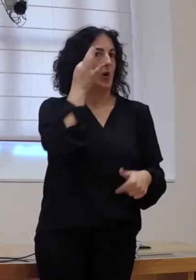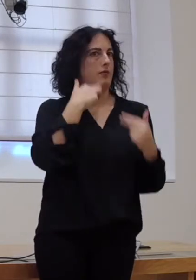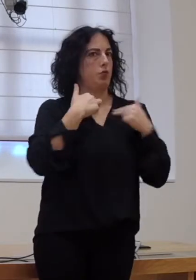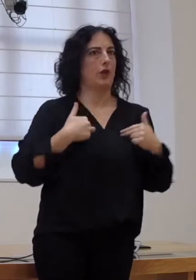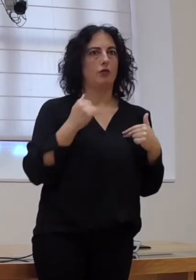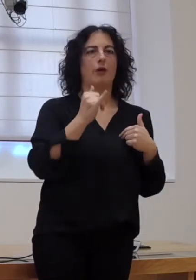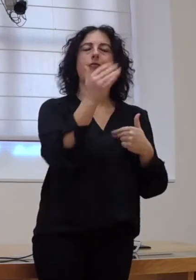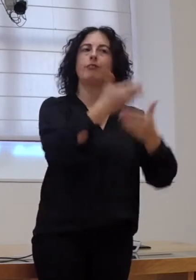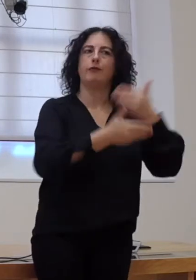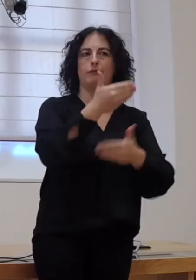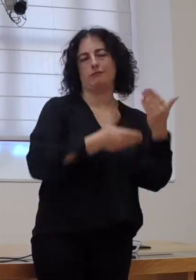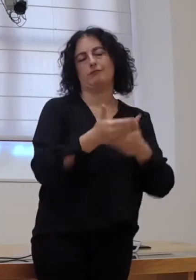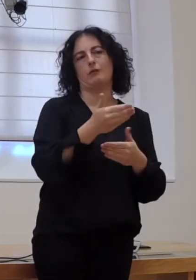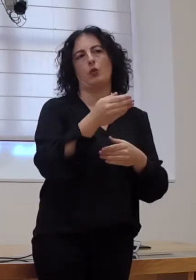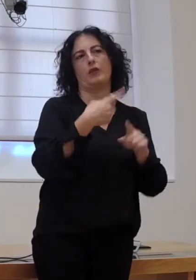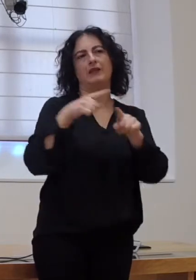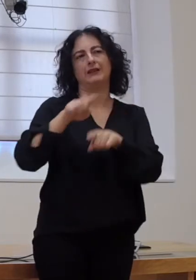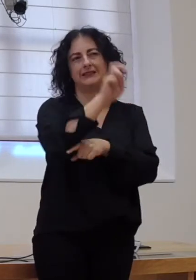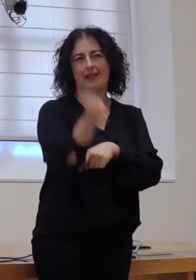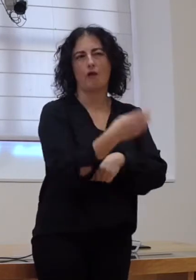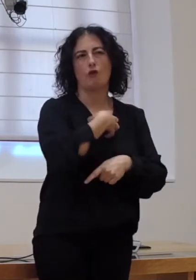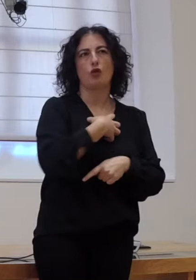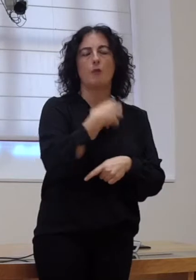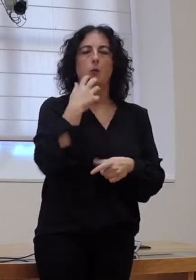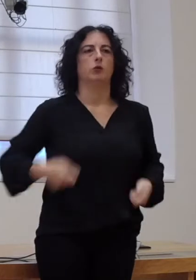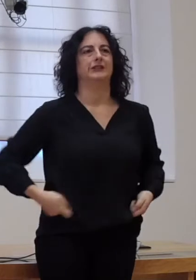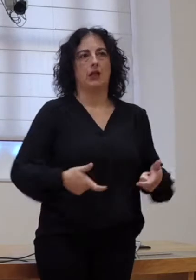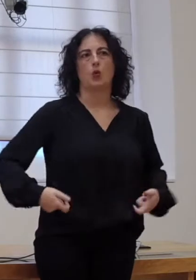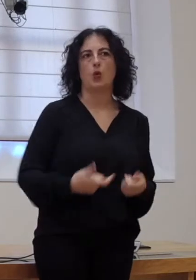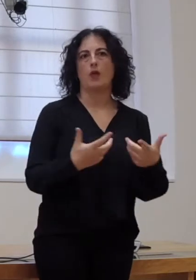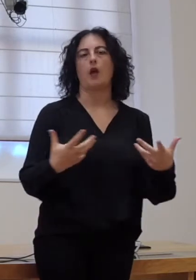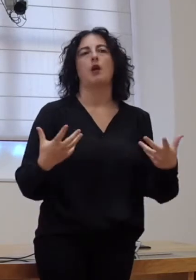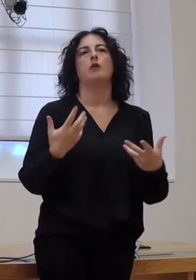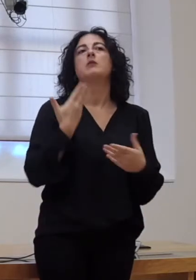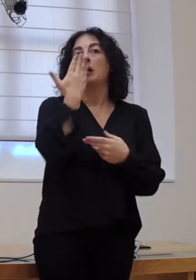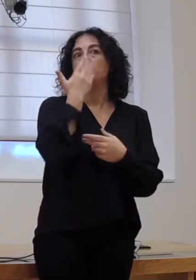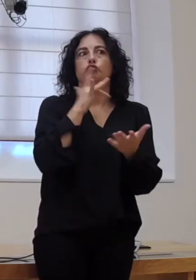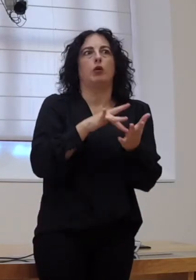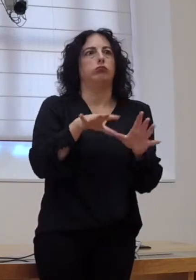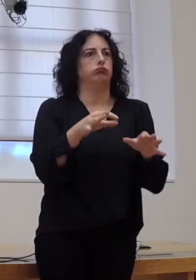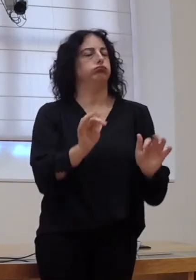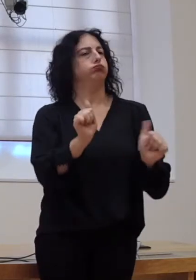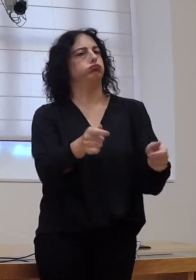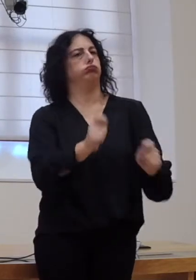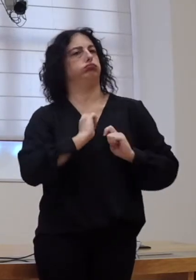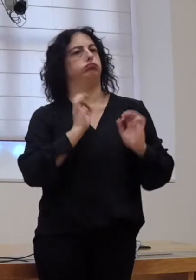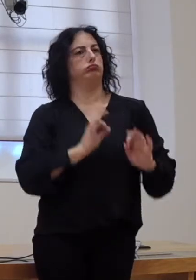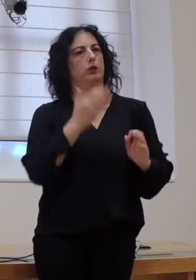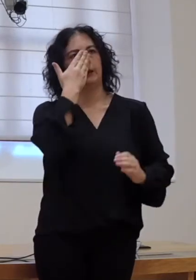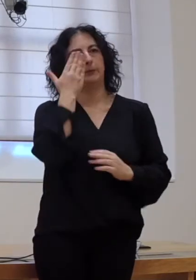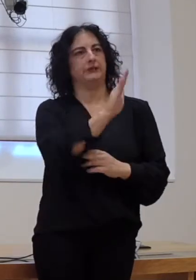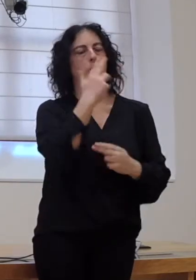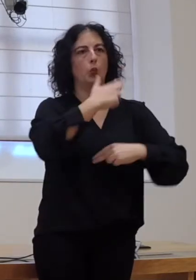diversidade funcional en cadeira de rodas chegase, pois, eso, a ser representante público, pois, en primeiro lugar,